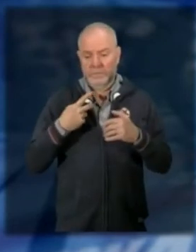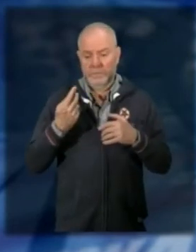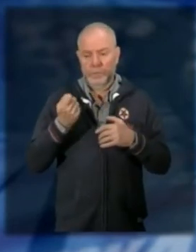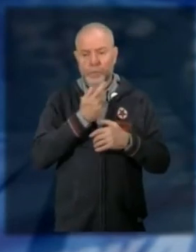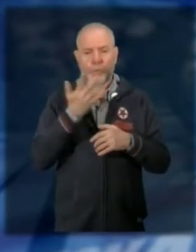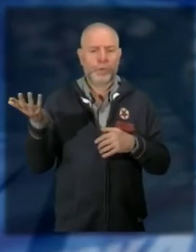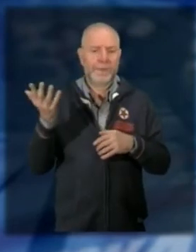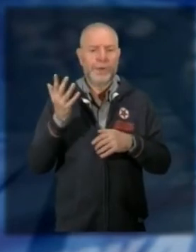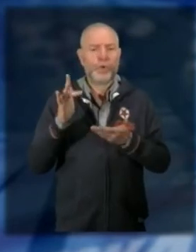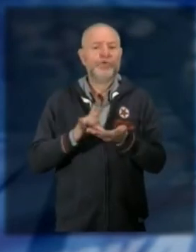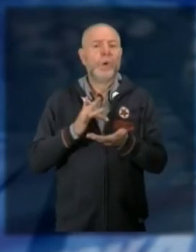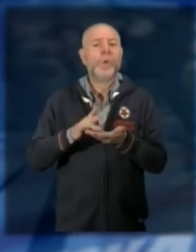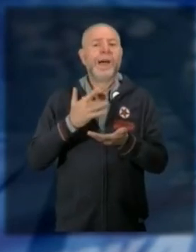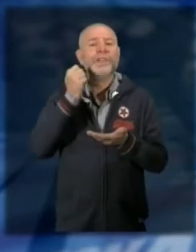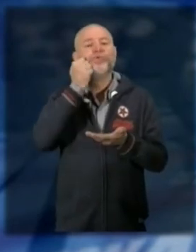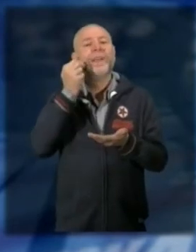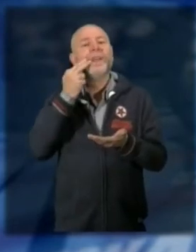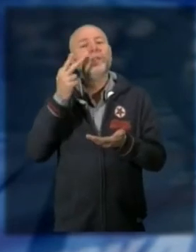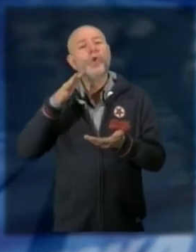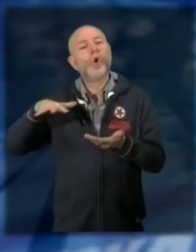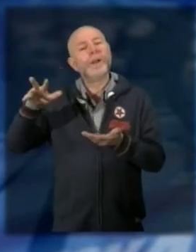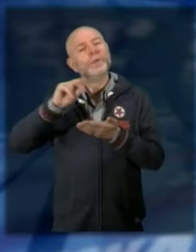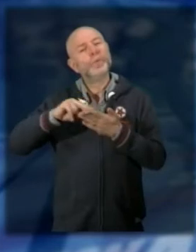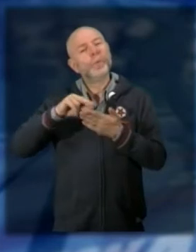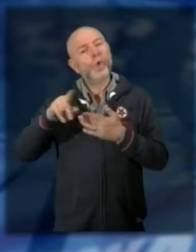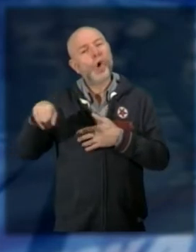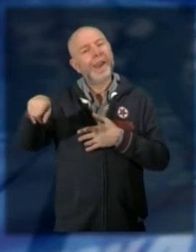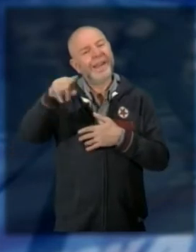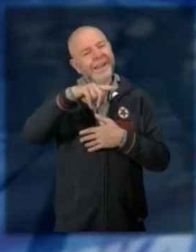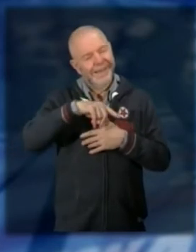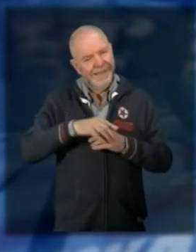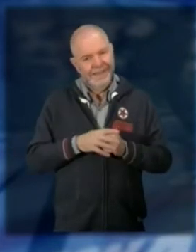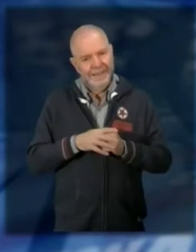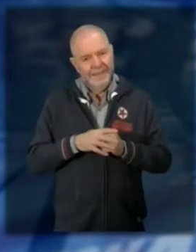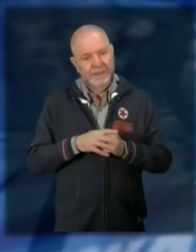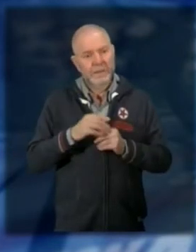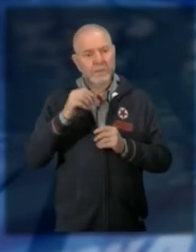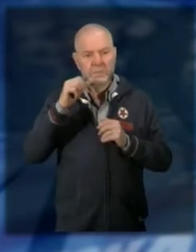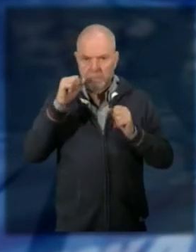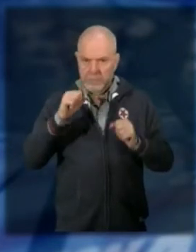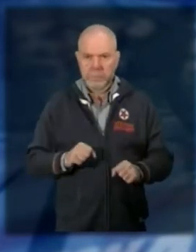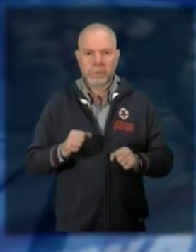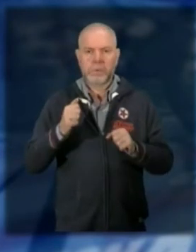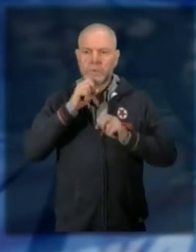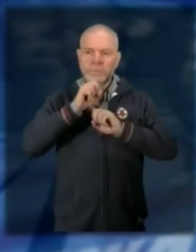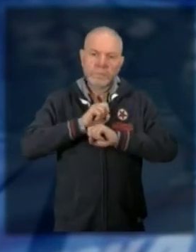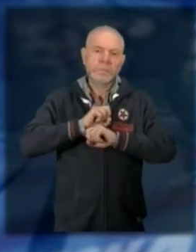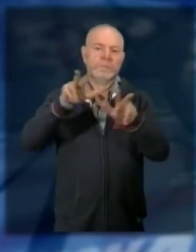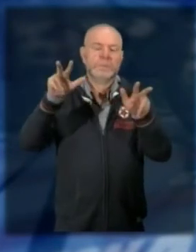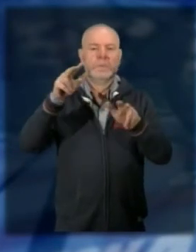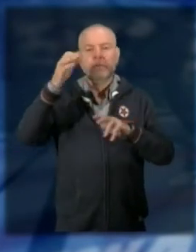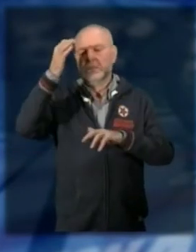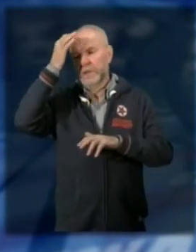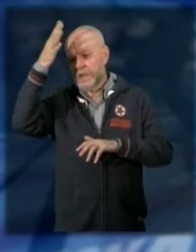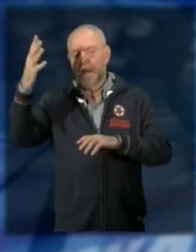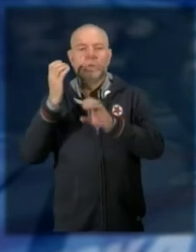cellulare di tutti i genitori delle scuole che sono presenti sul nostro territorio e quindi potranno essere mandati messaggi mirati quindi la mancanza